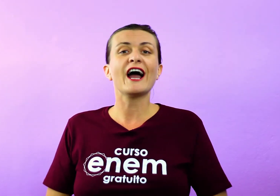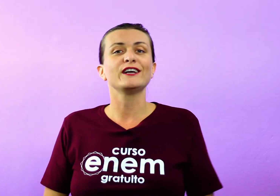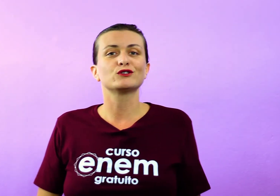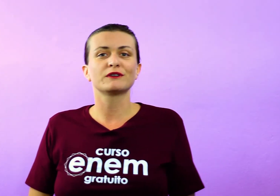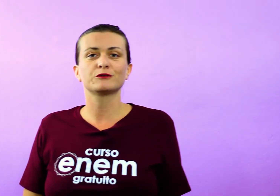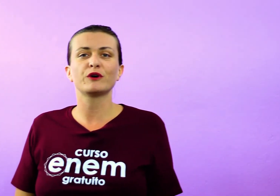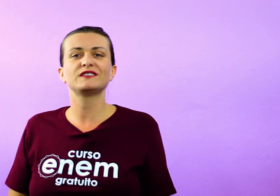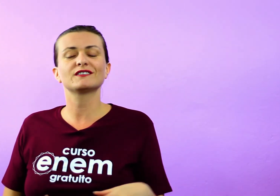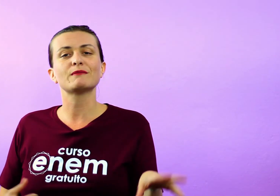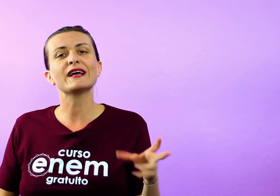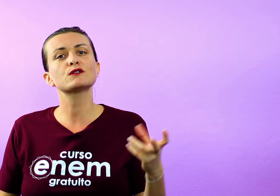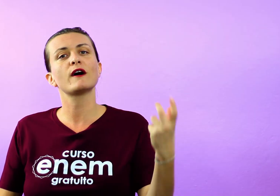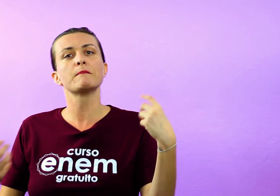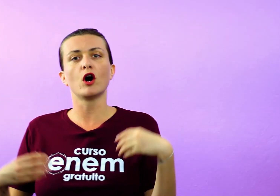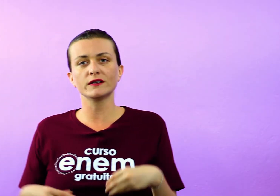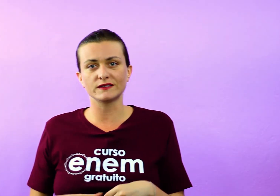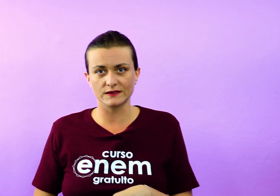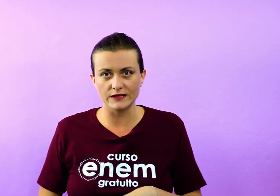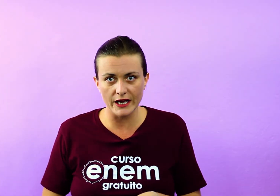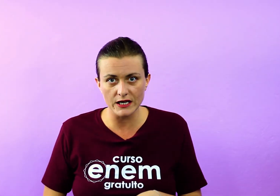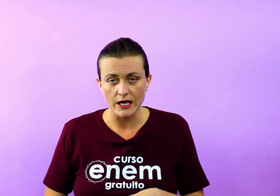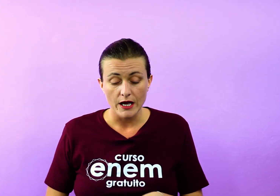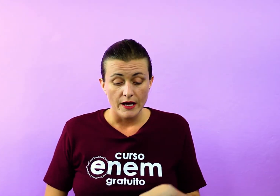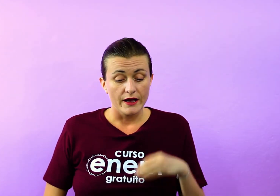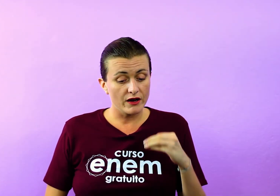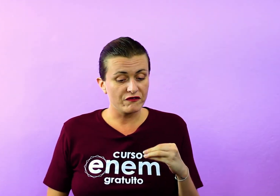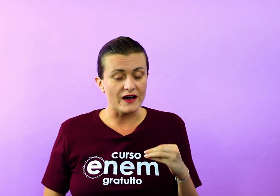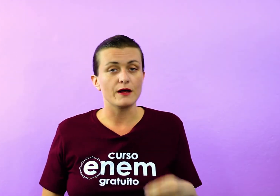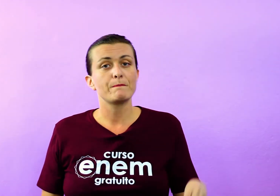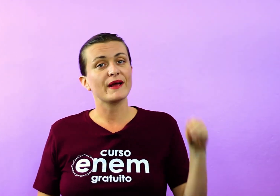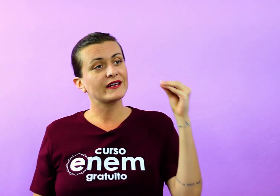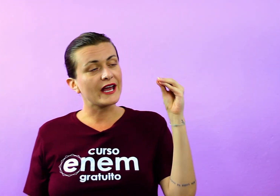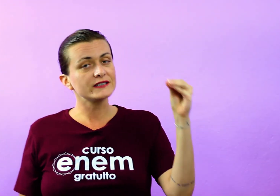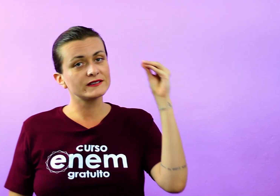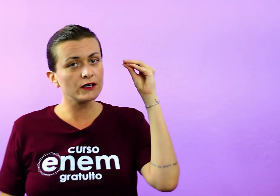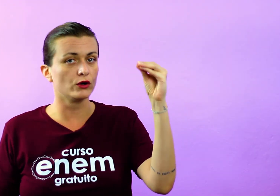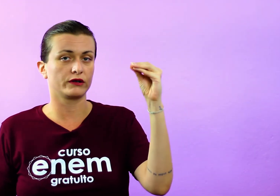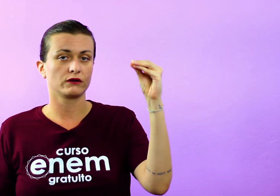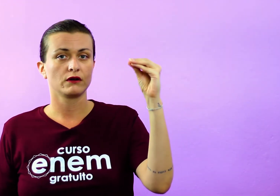vai colocar isso, uma das poesias mais famosas dele, ele fala,